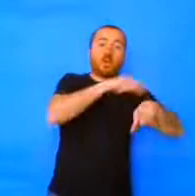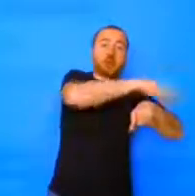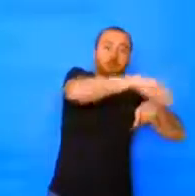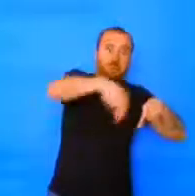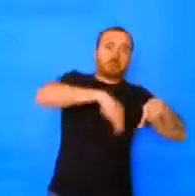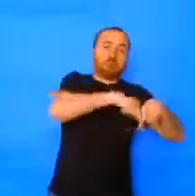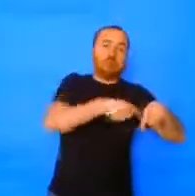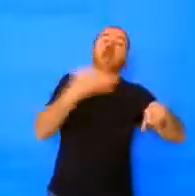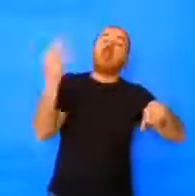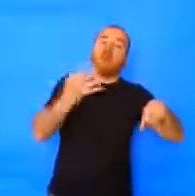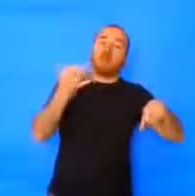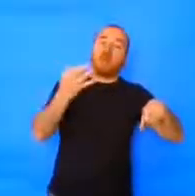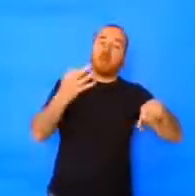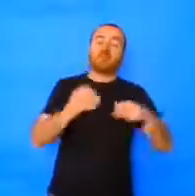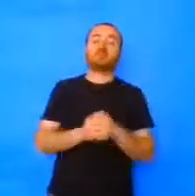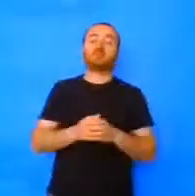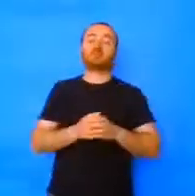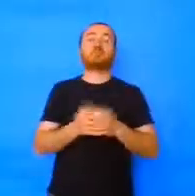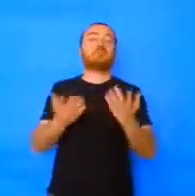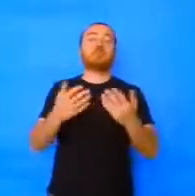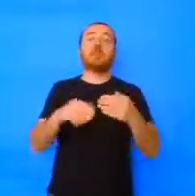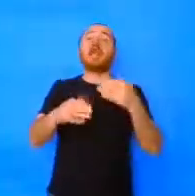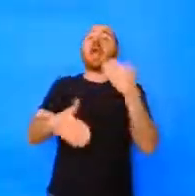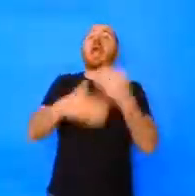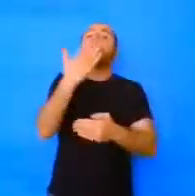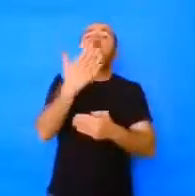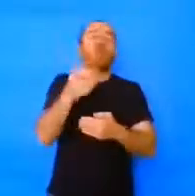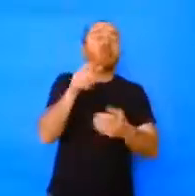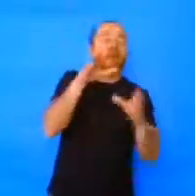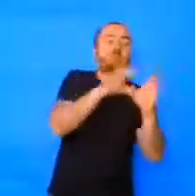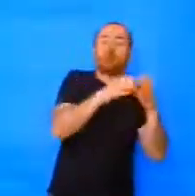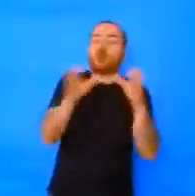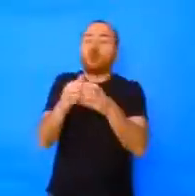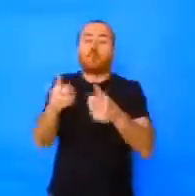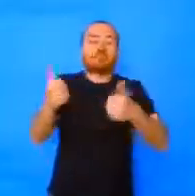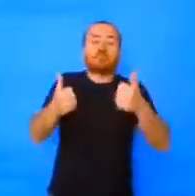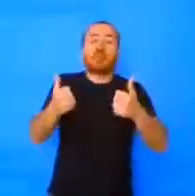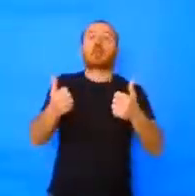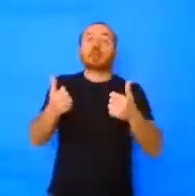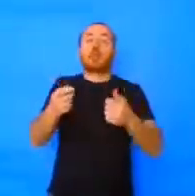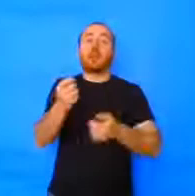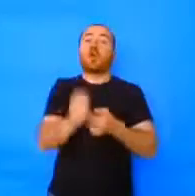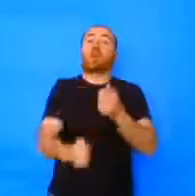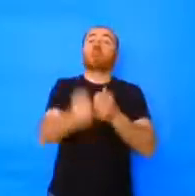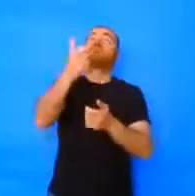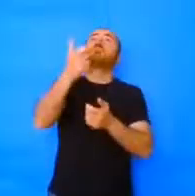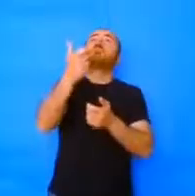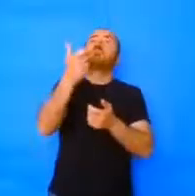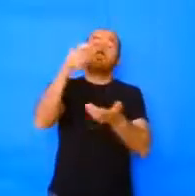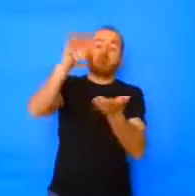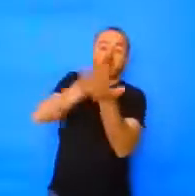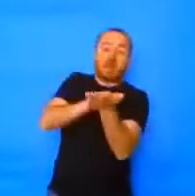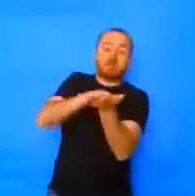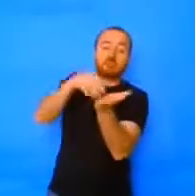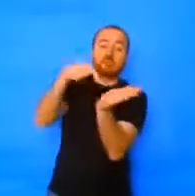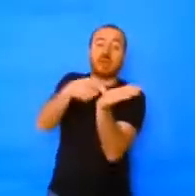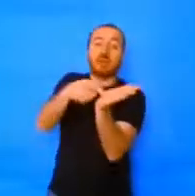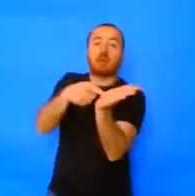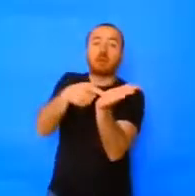Primero, tira el boliche, que debe caer en la mitad del campo en adelante, por si no se ayuda. Una vez ya lanzado,